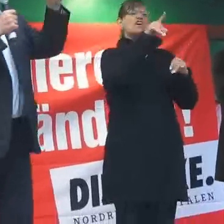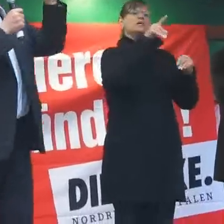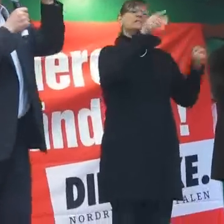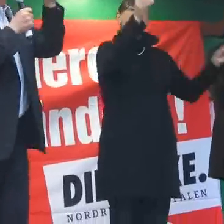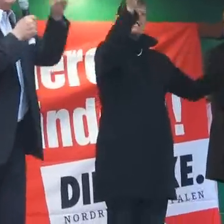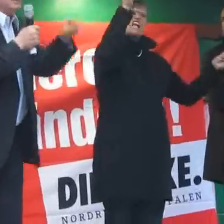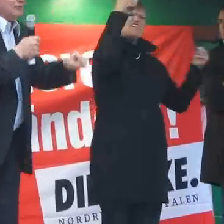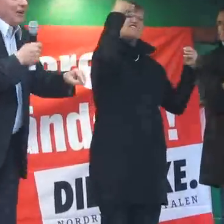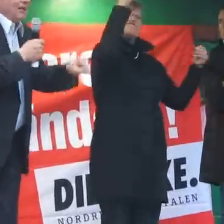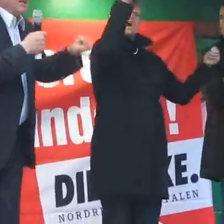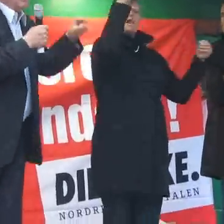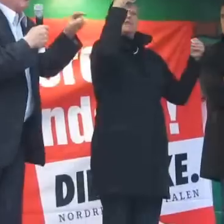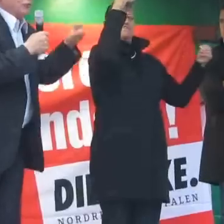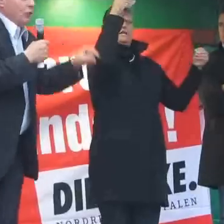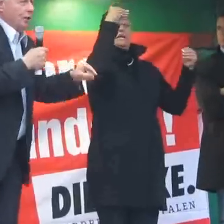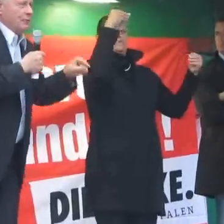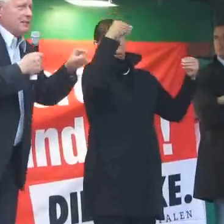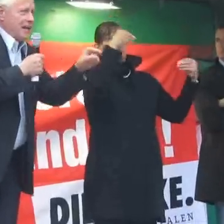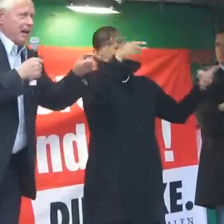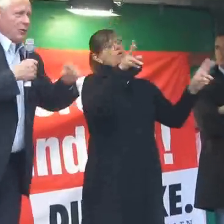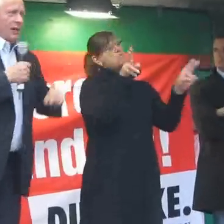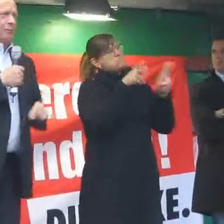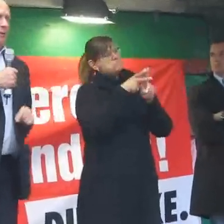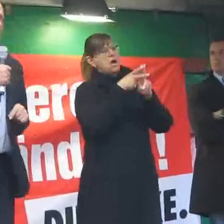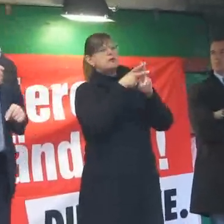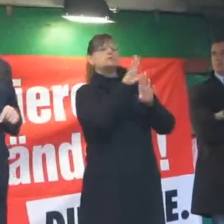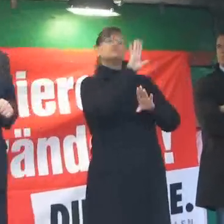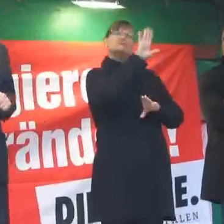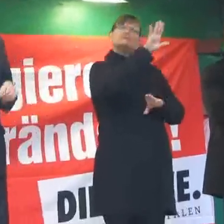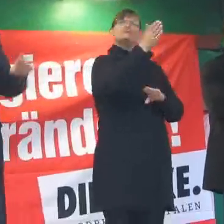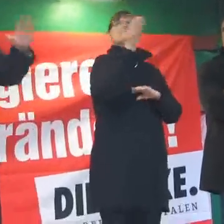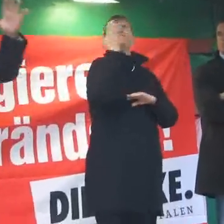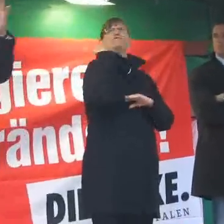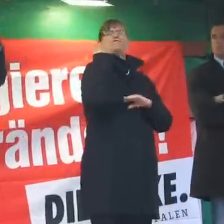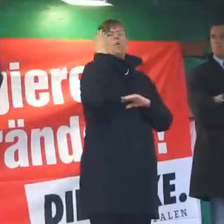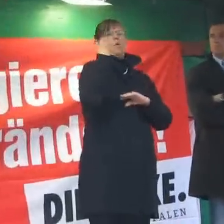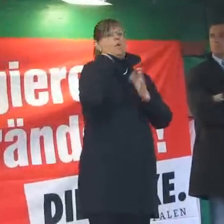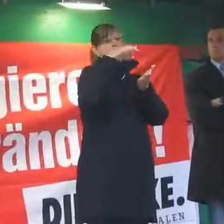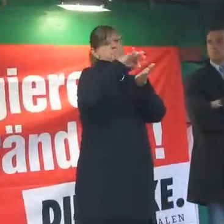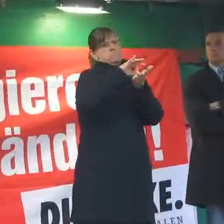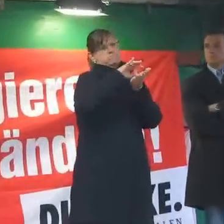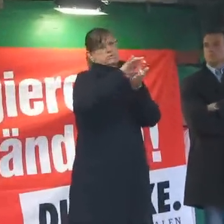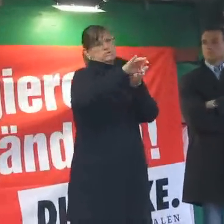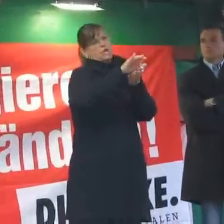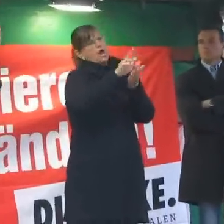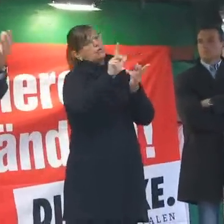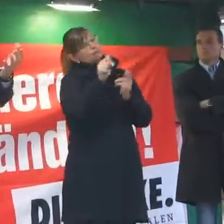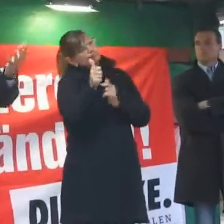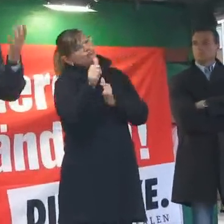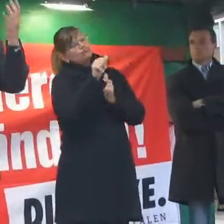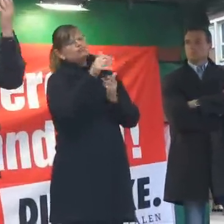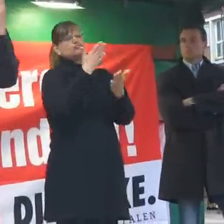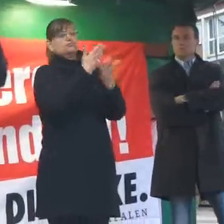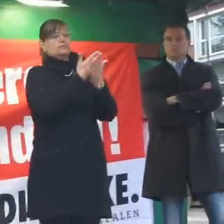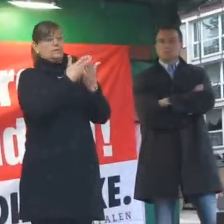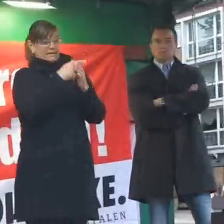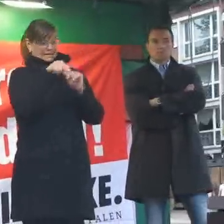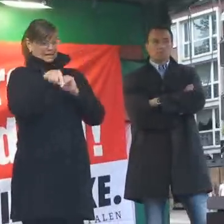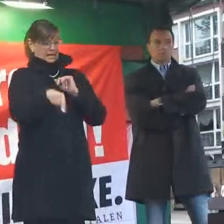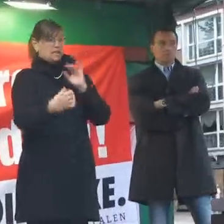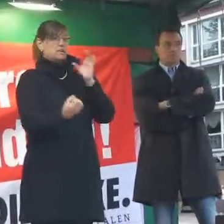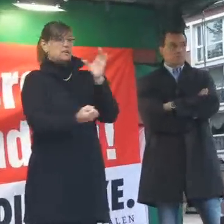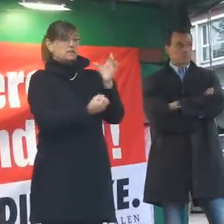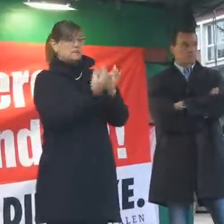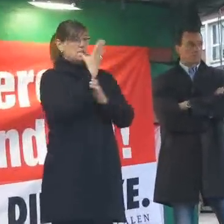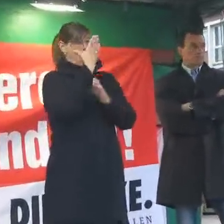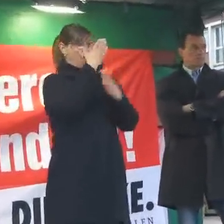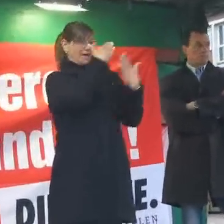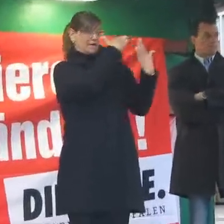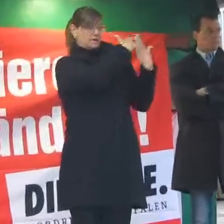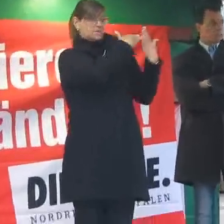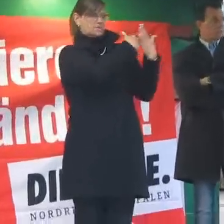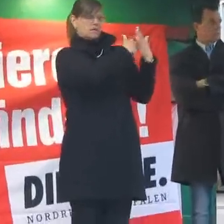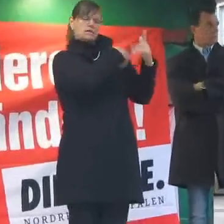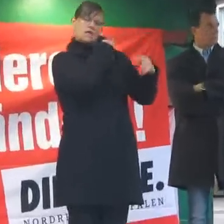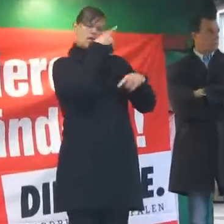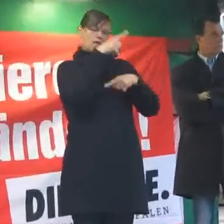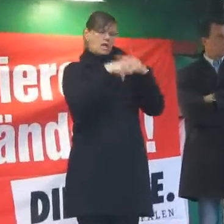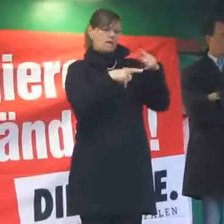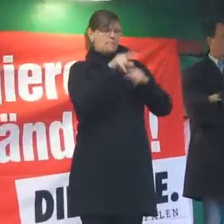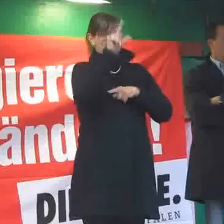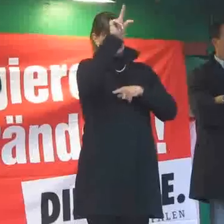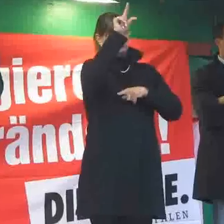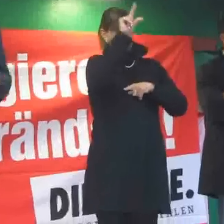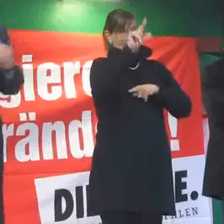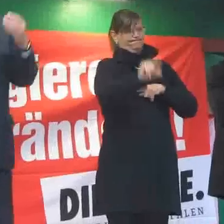und die in etwa deiner früheren Bezahlung entspricht. Die neue Bestimmung führt dazu, dass immer niedrigere Löhne